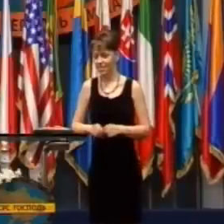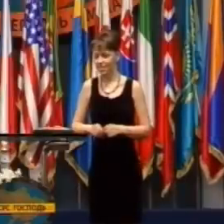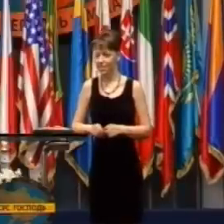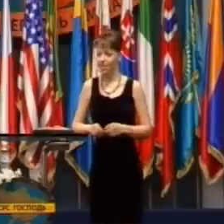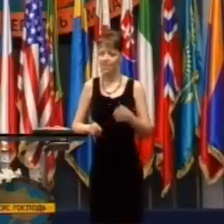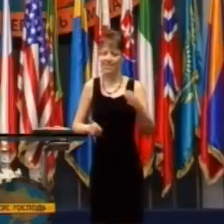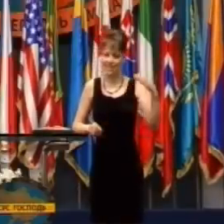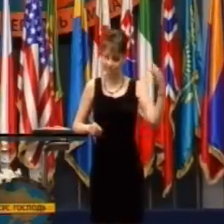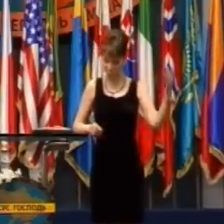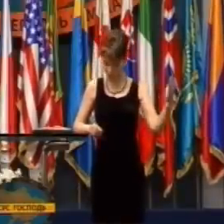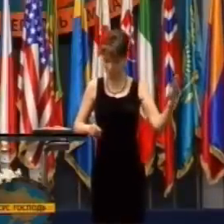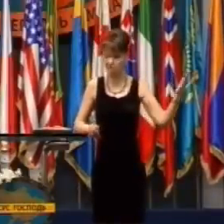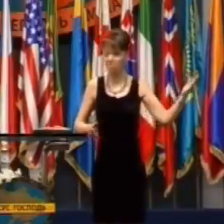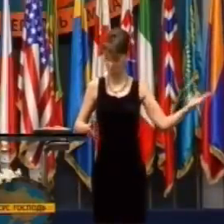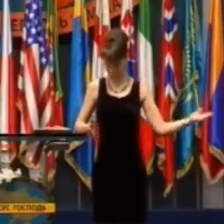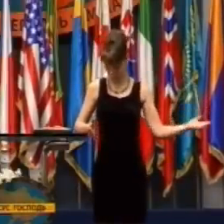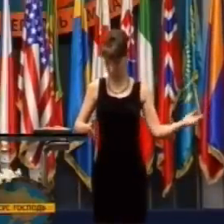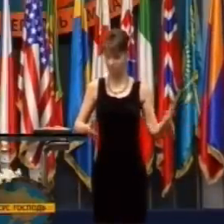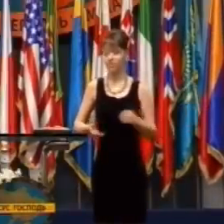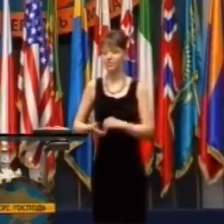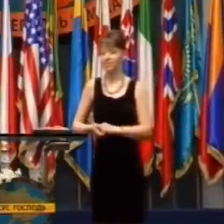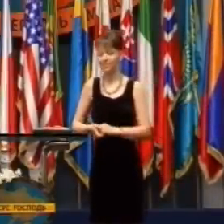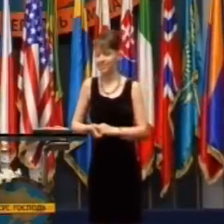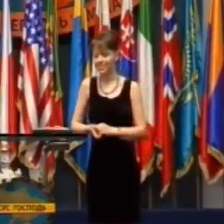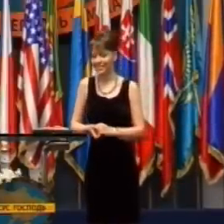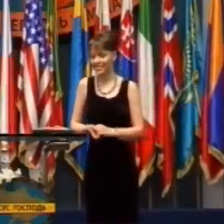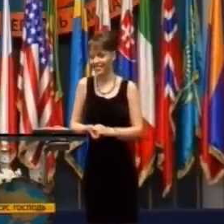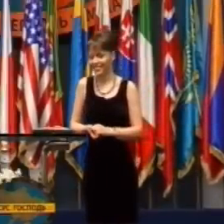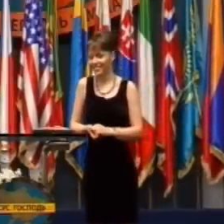Vo väčšinosti áno.